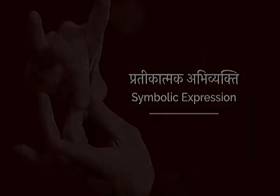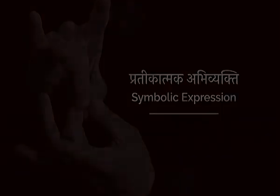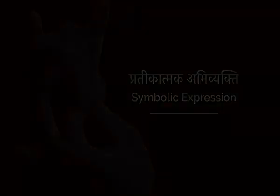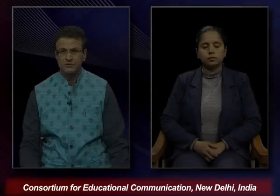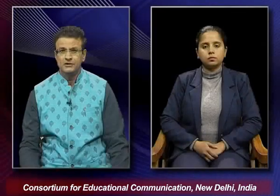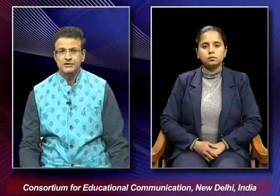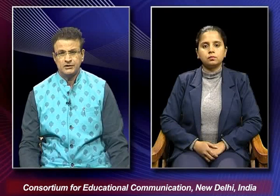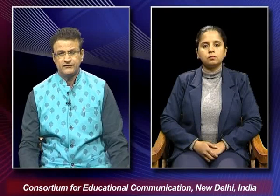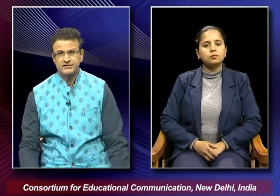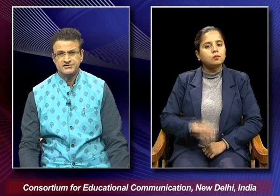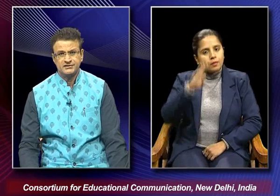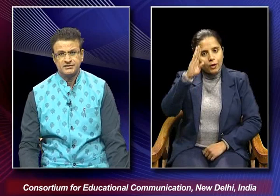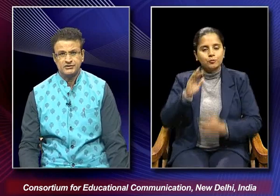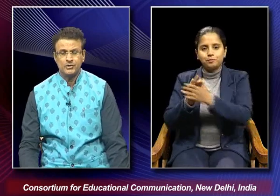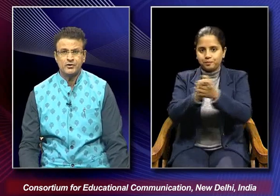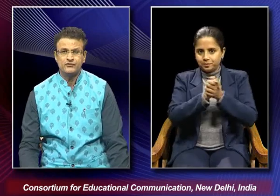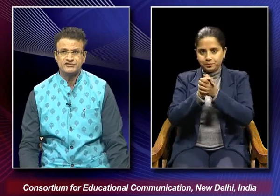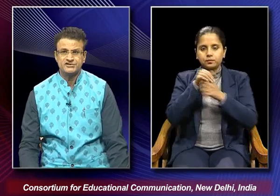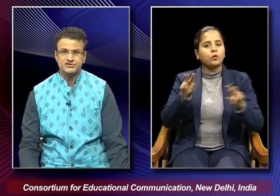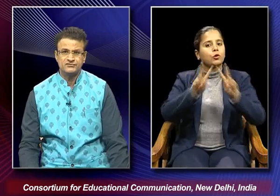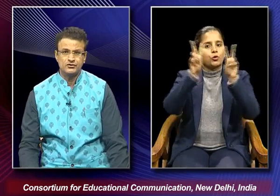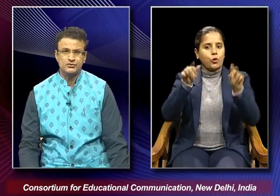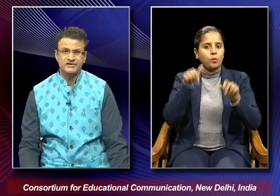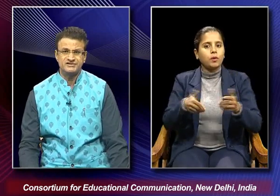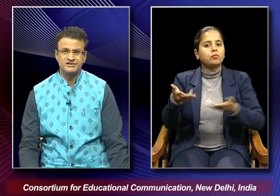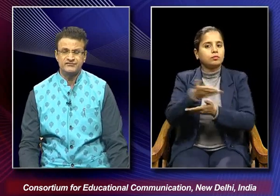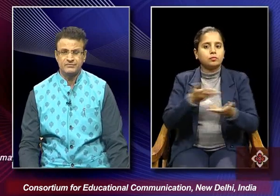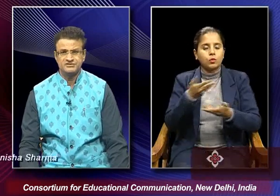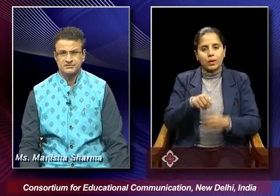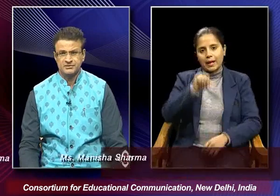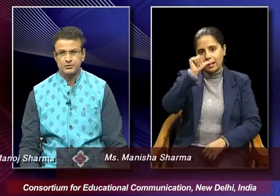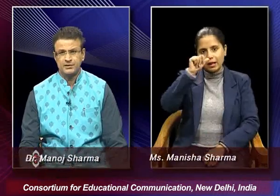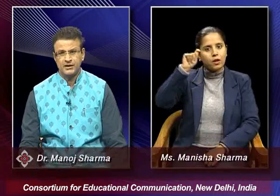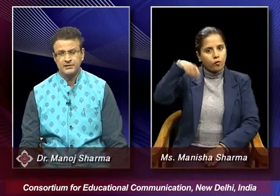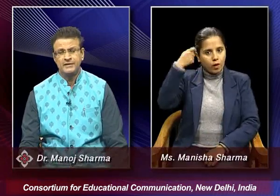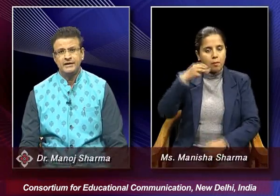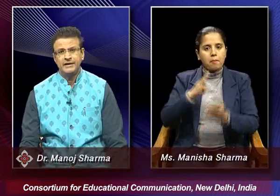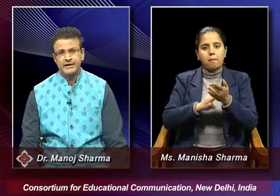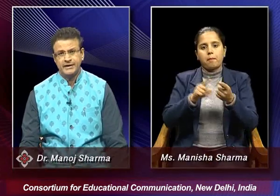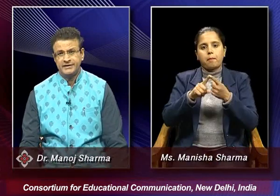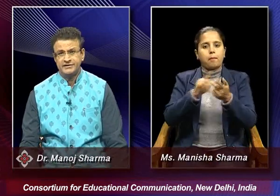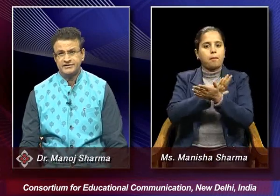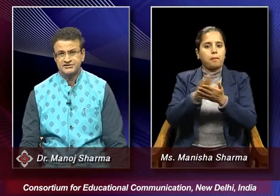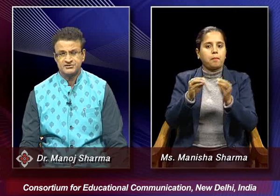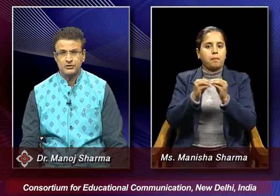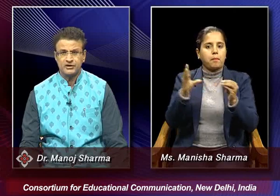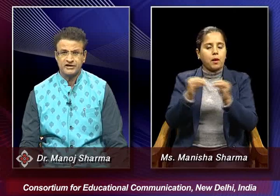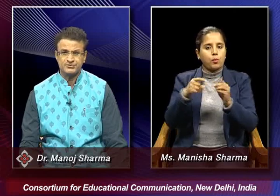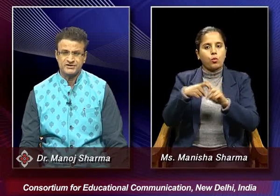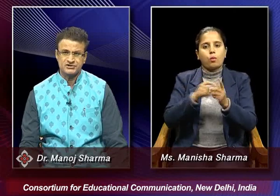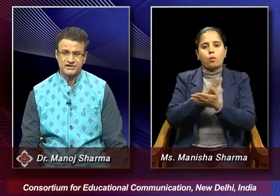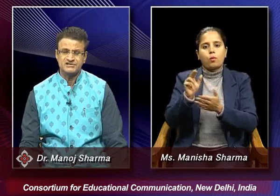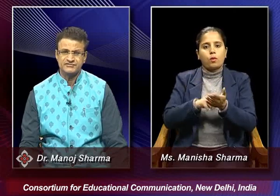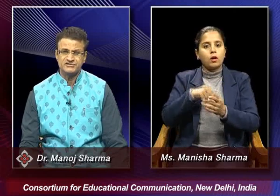Hallo friends, the topic of discussion for today is Hindi films in Mahbub Khan and it is a symbolic